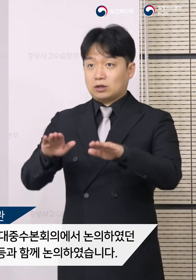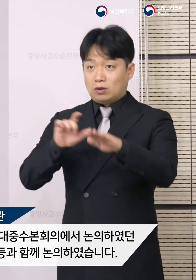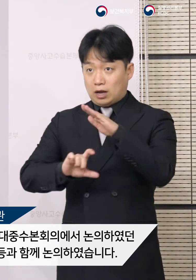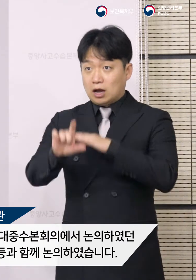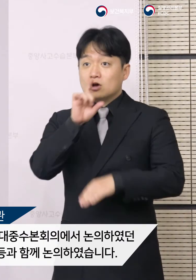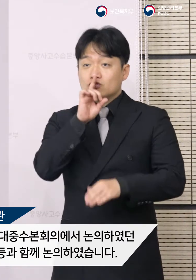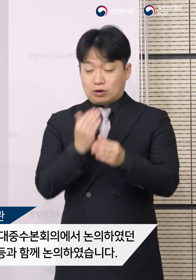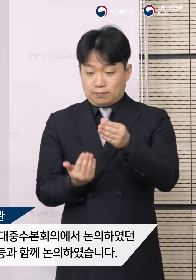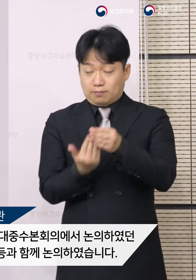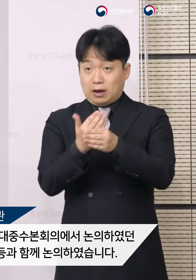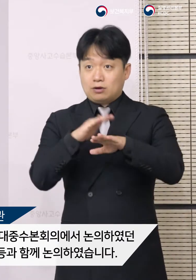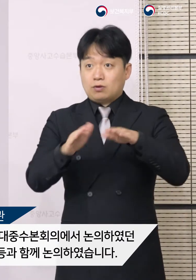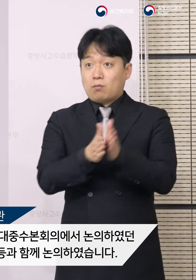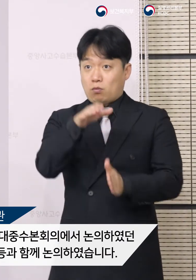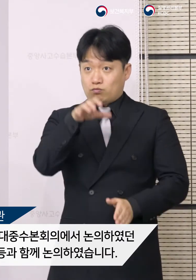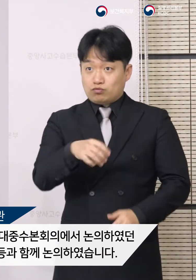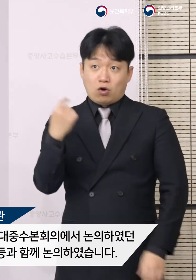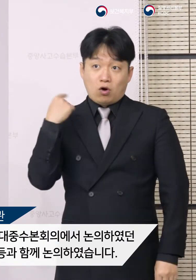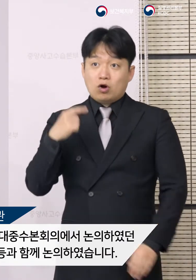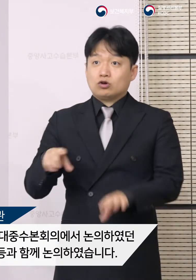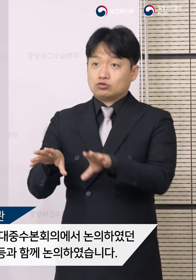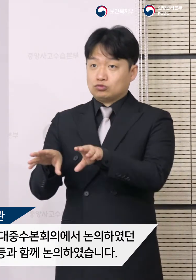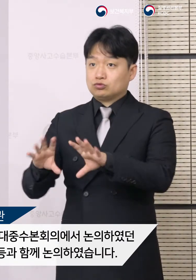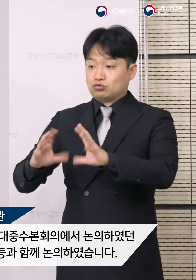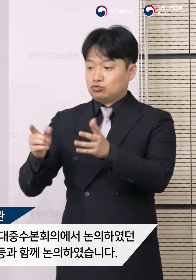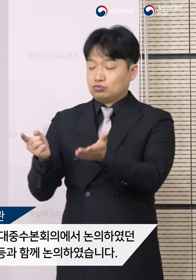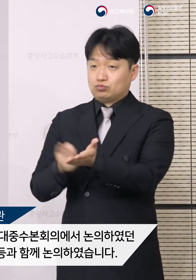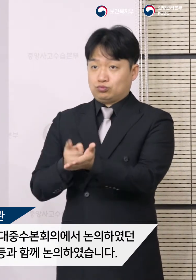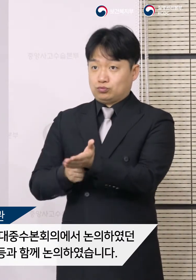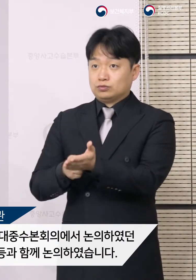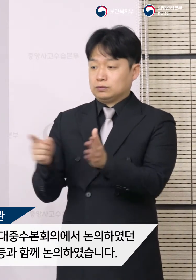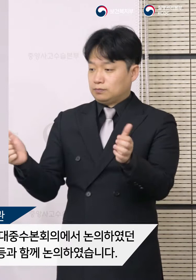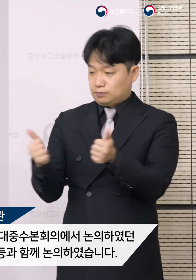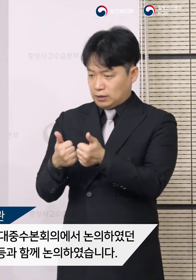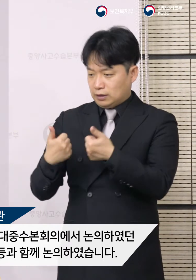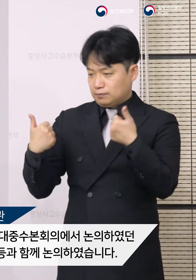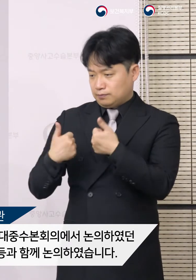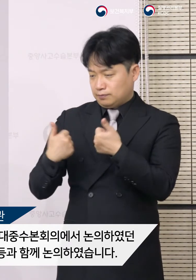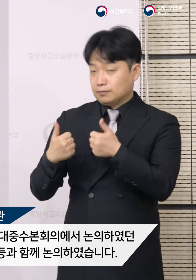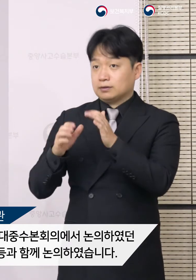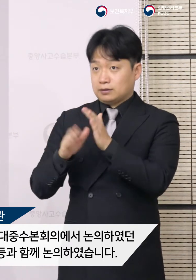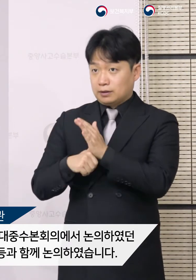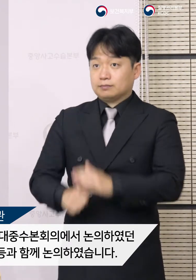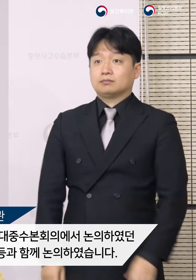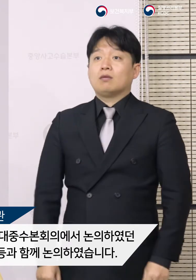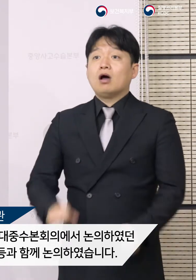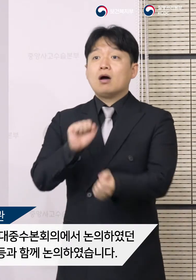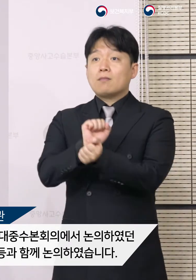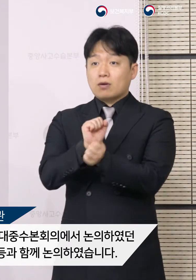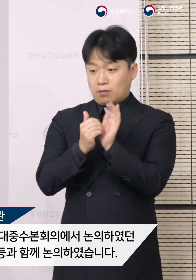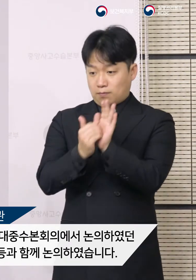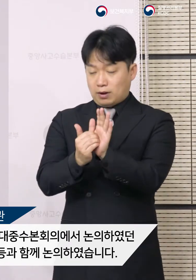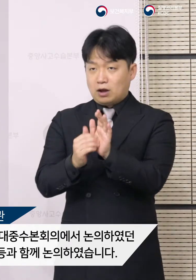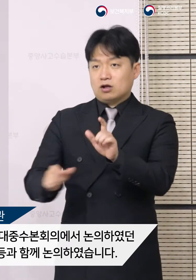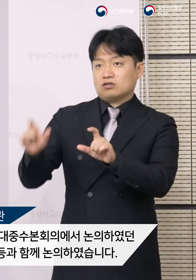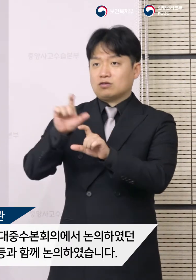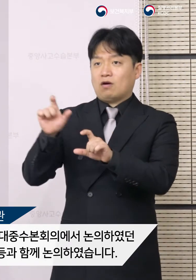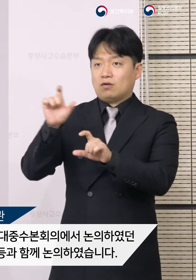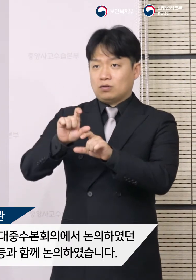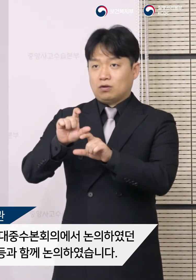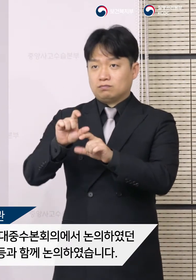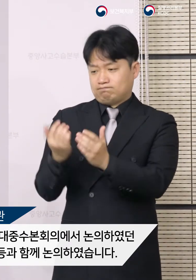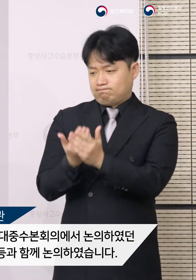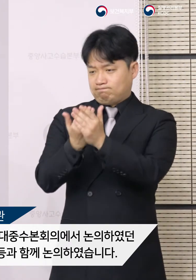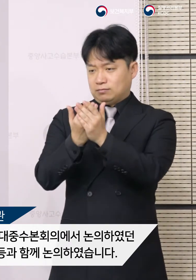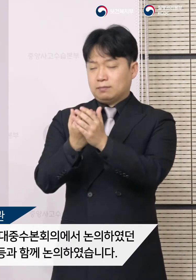오늘 아침 중수본 회의에서는 어제 국무총리 주재 확대 중수본 회의에서 논의하였던 방역관리 강화 방안의